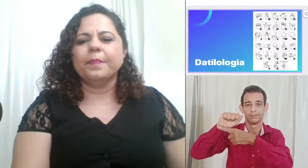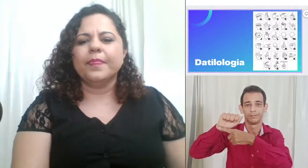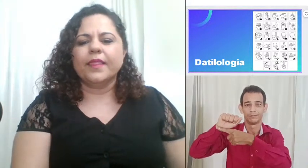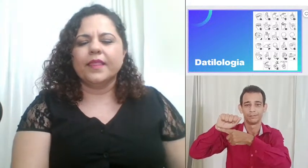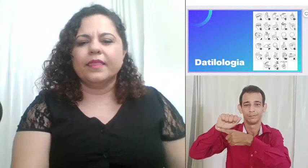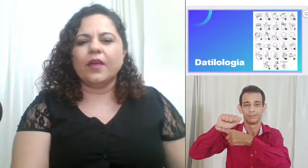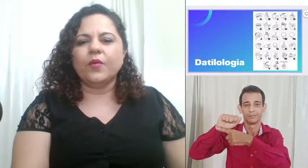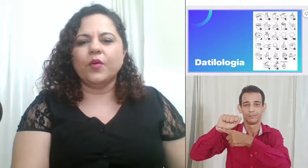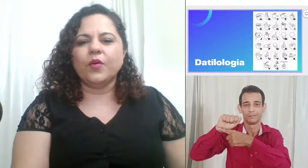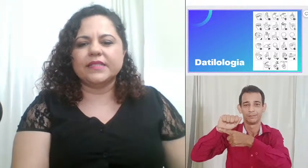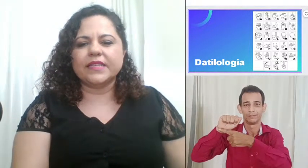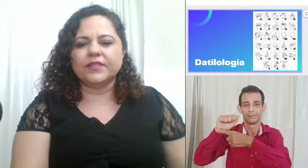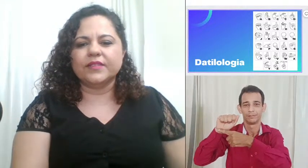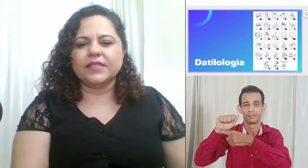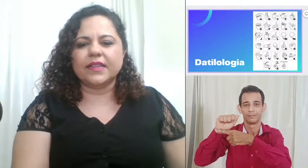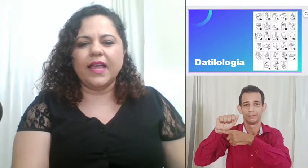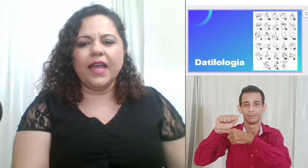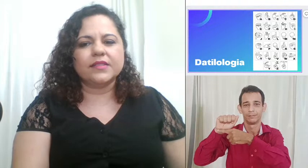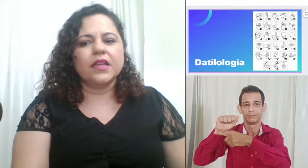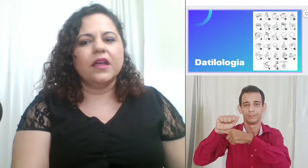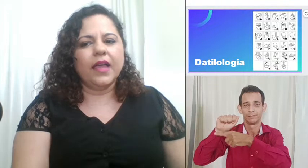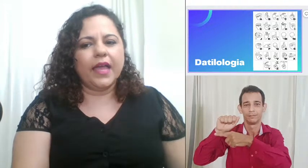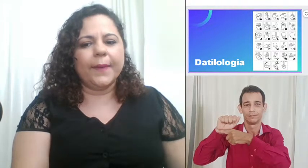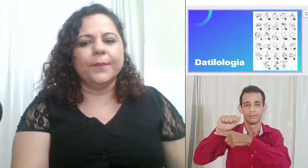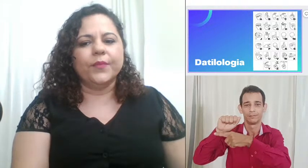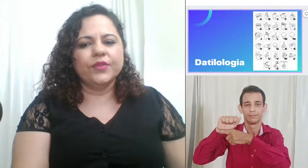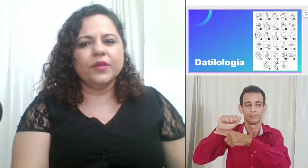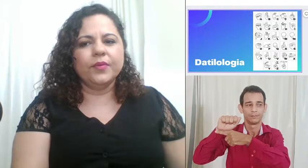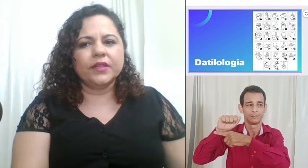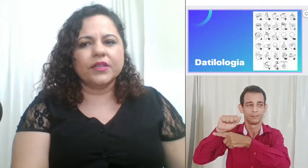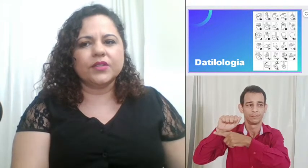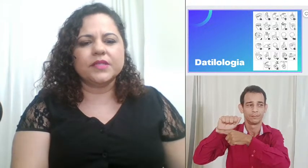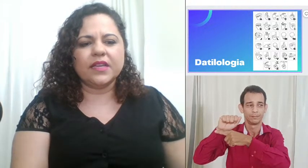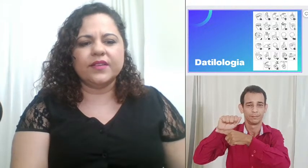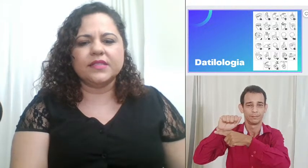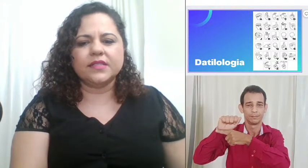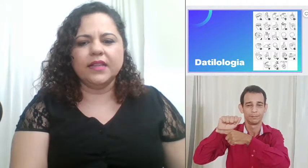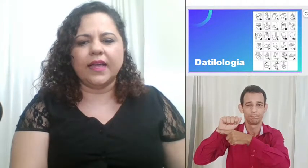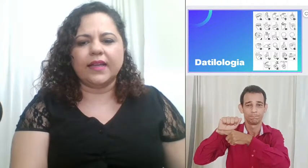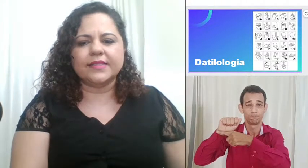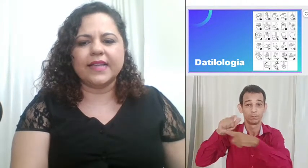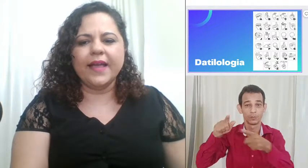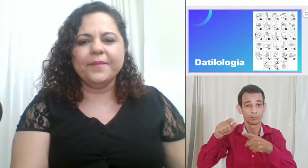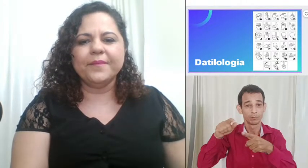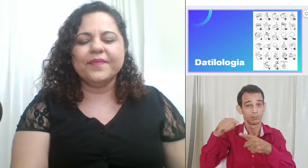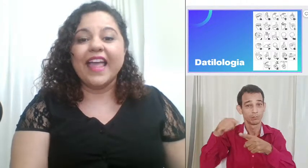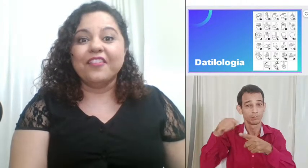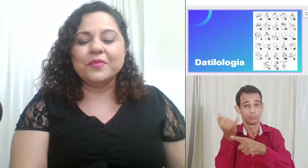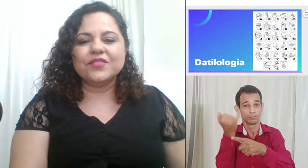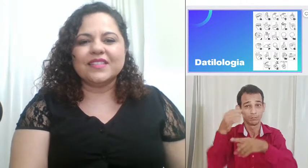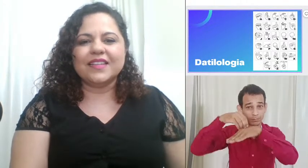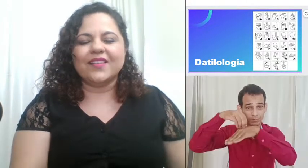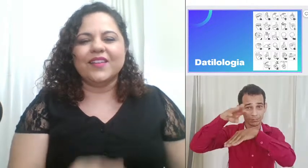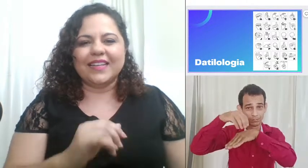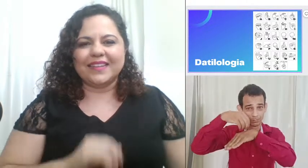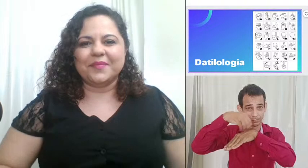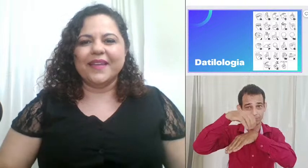estão observando esses detalhes é muito importante observar esses detalhes tá vamos fazer agora a letra B